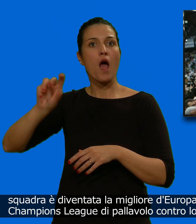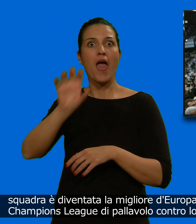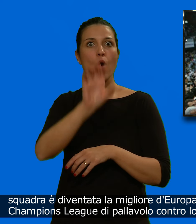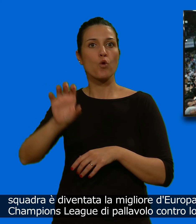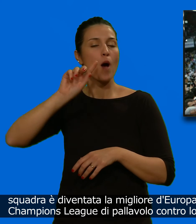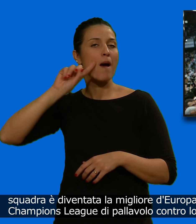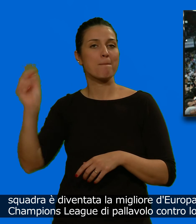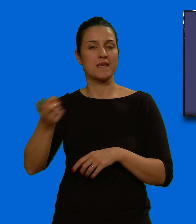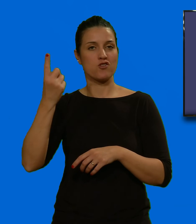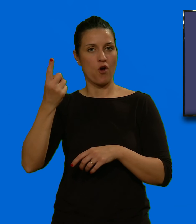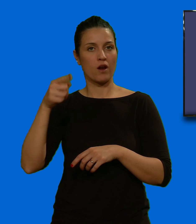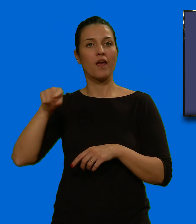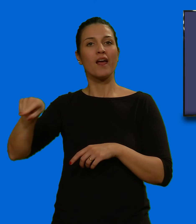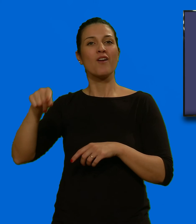Zenit Kazan. Grazie